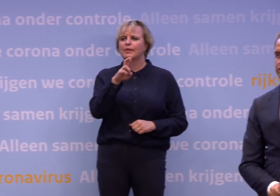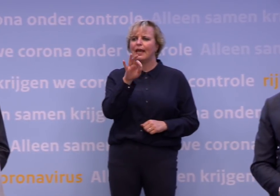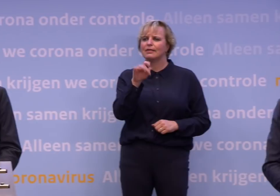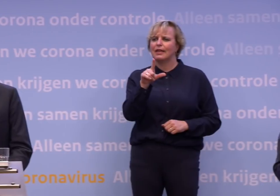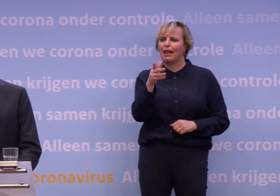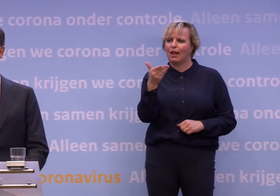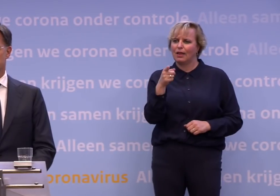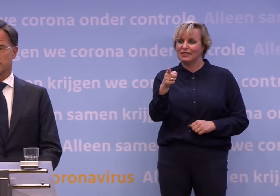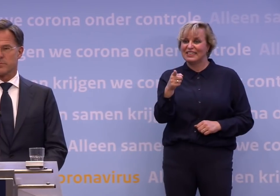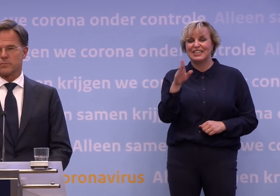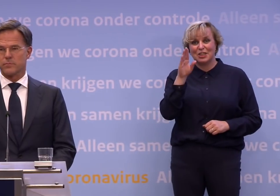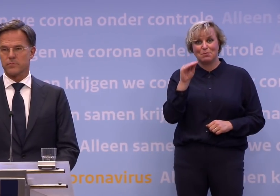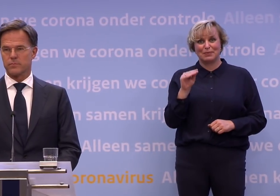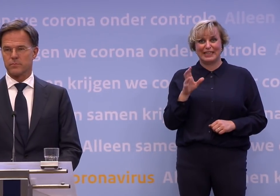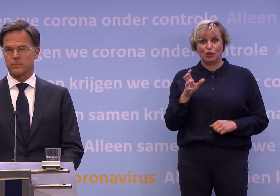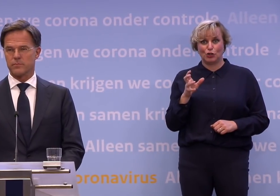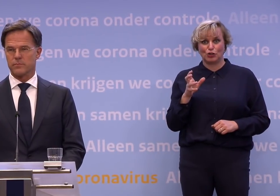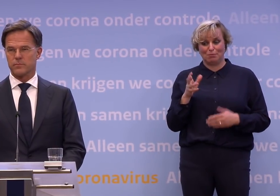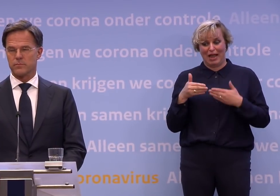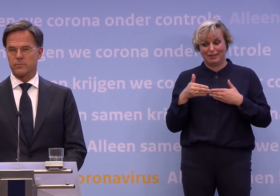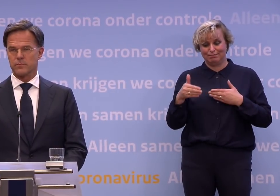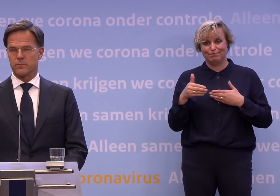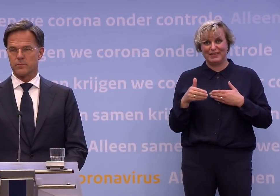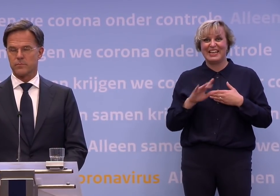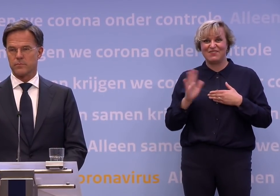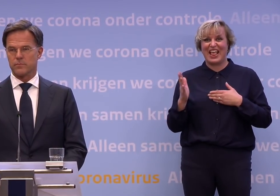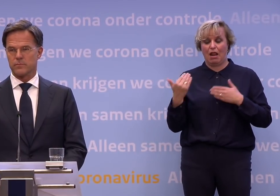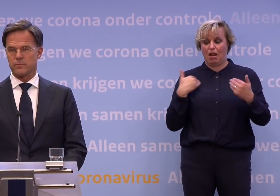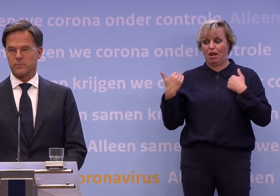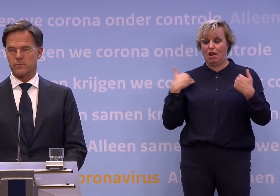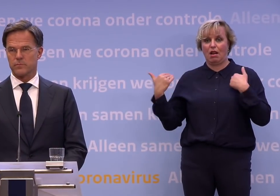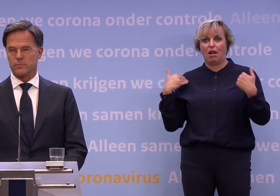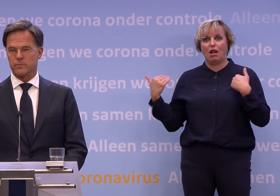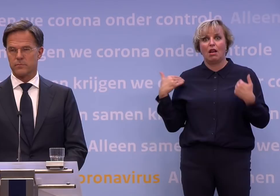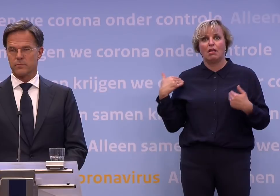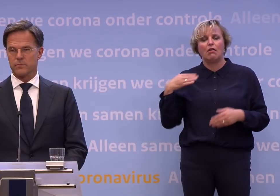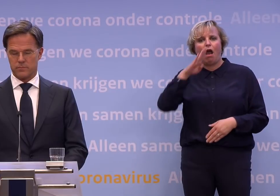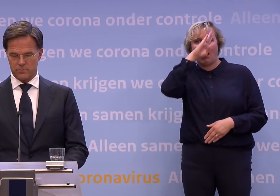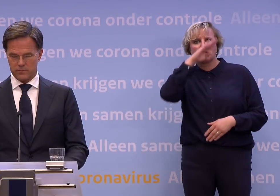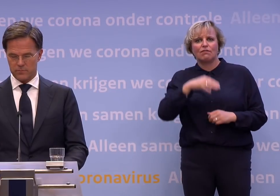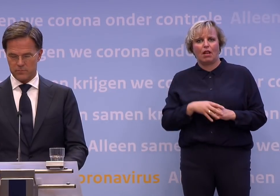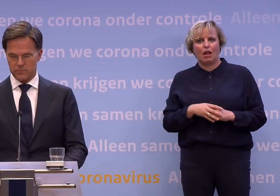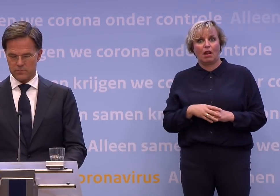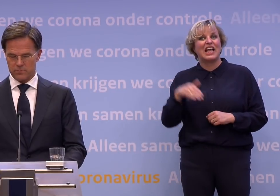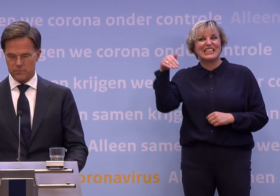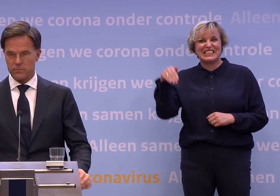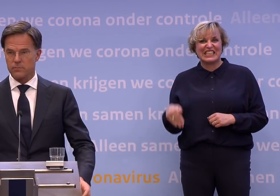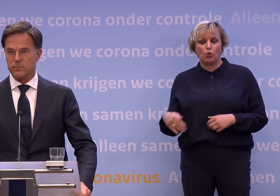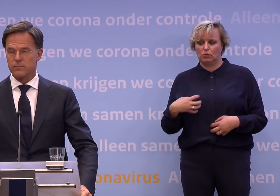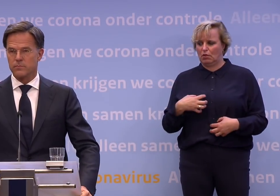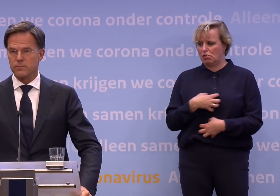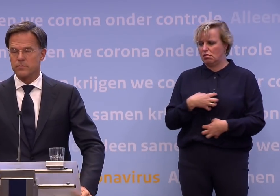Het lijkt misschien nog heel ver weg, 4,5 maand, maar we krijgen er al heel veel vragen over van kijkers. Carnaval. Daar wordt in het zuiden echt mee geworsteld met